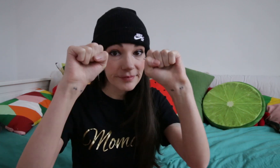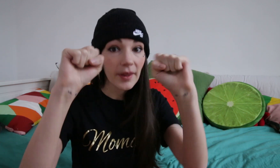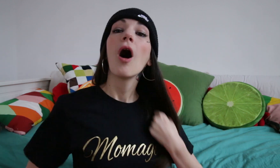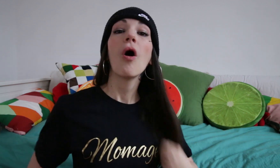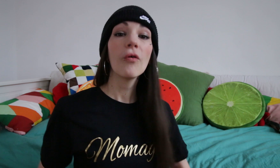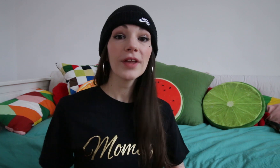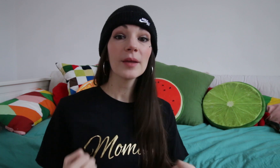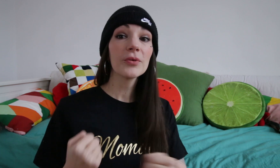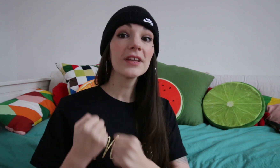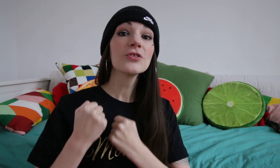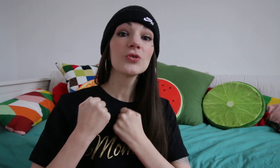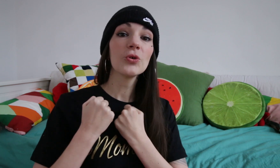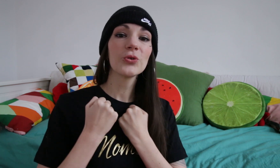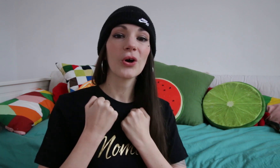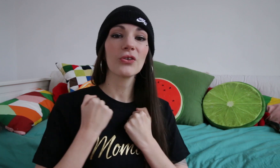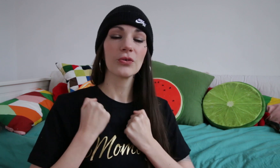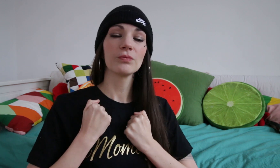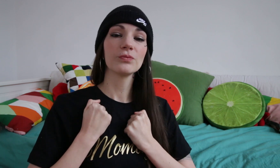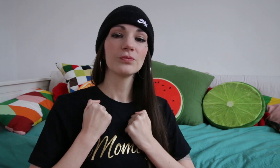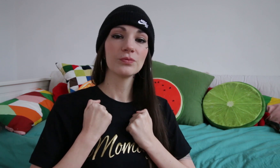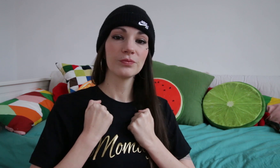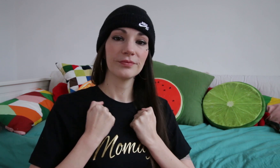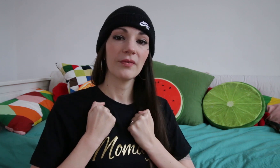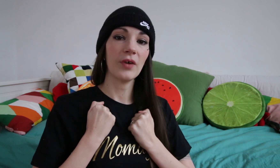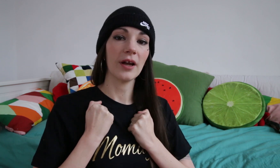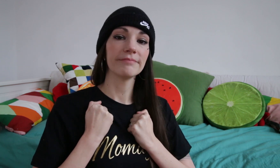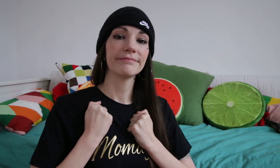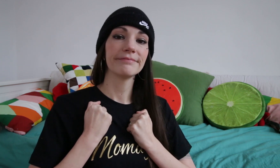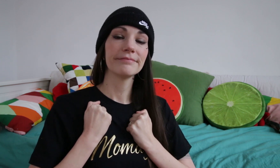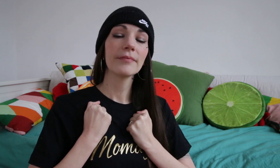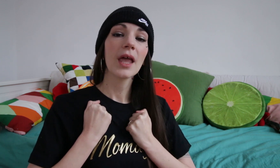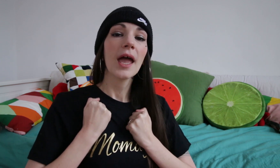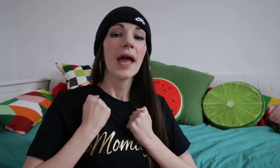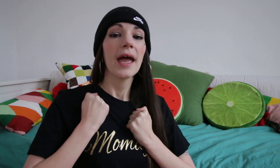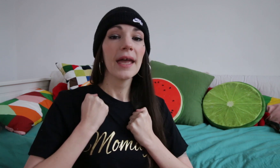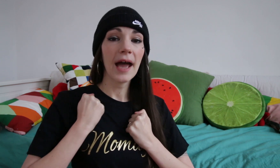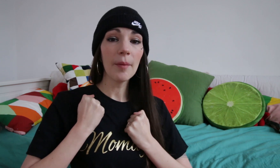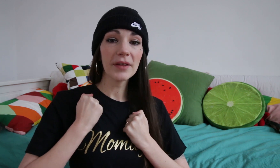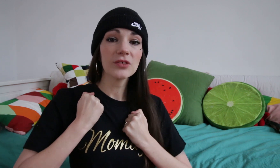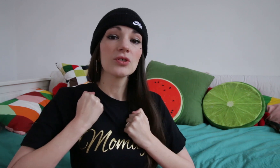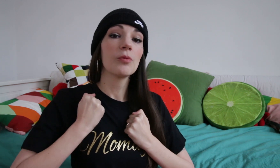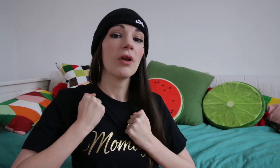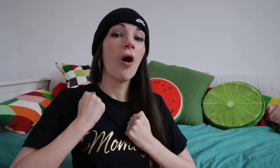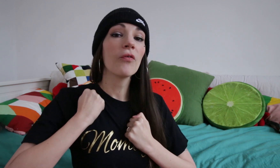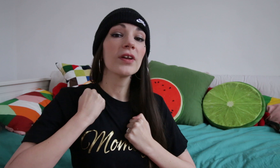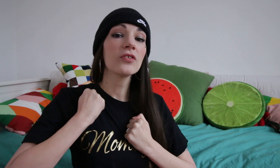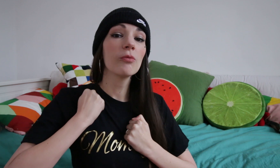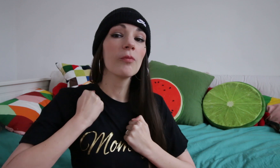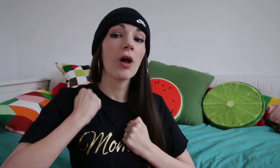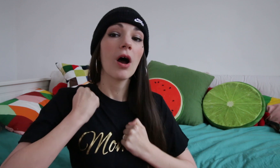on vient les poser sur le torse, voilà. Et à partir de ce moment là on fait ce mouvement là.